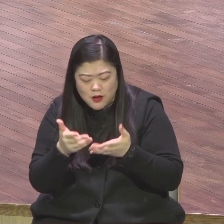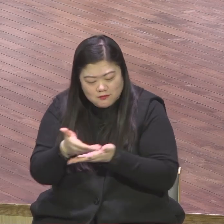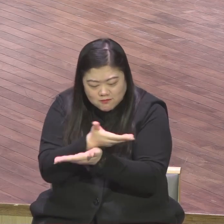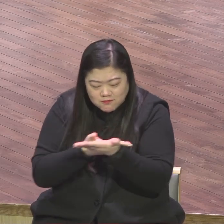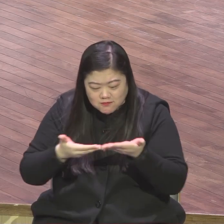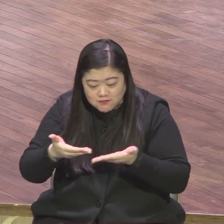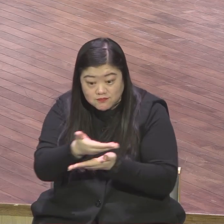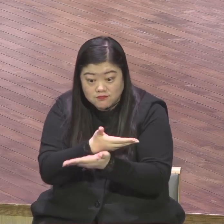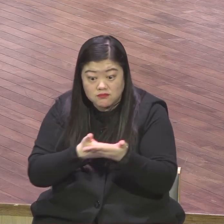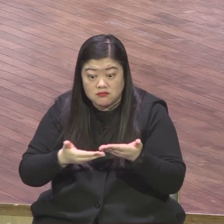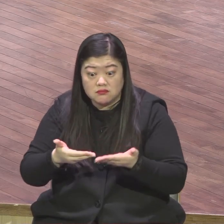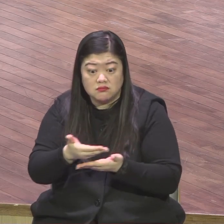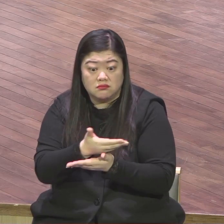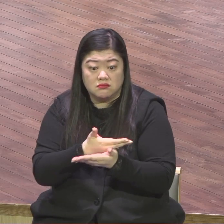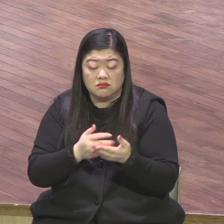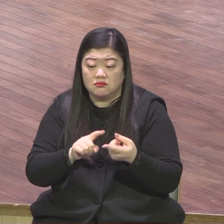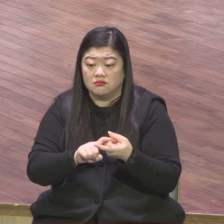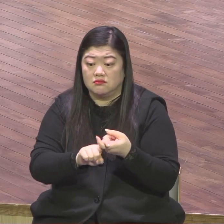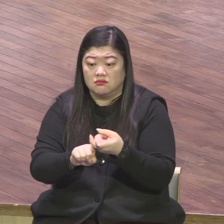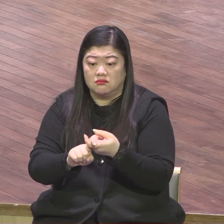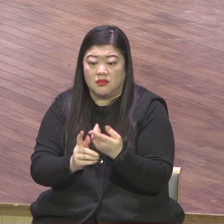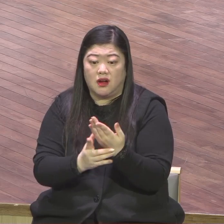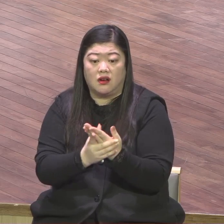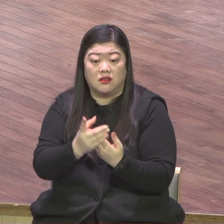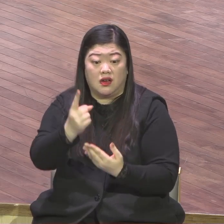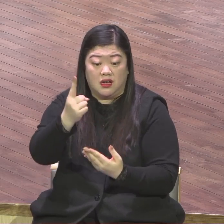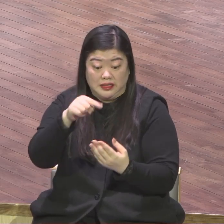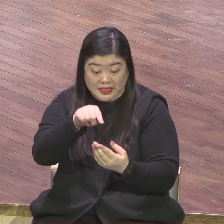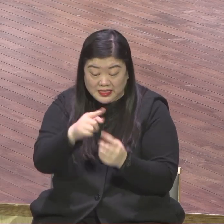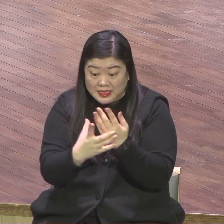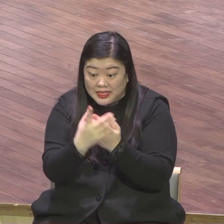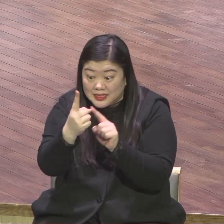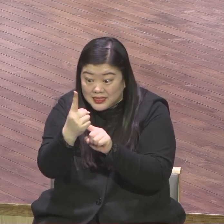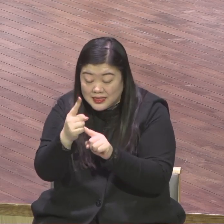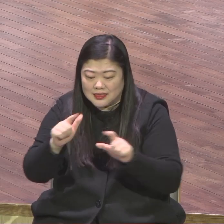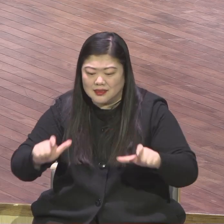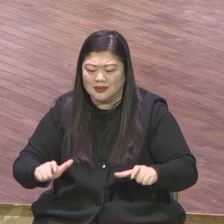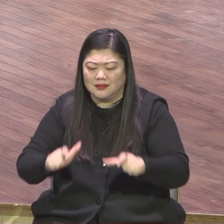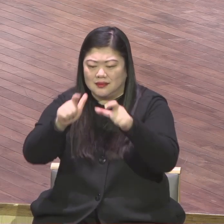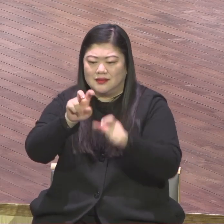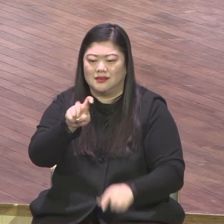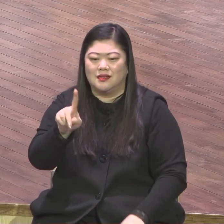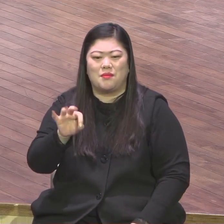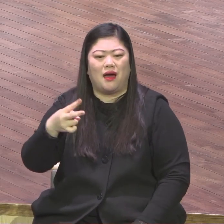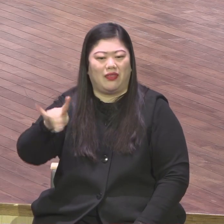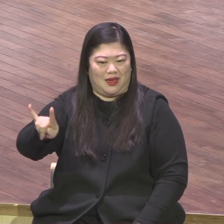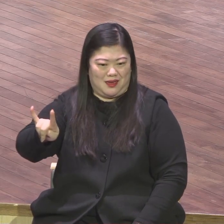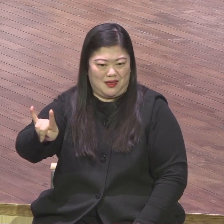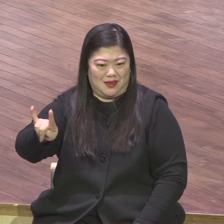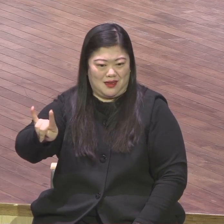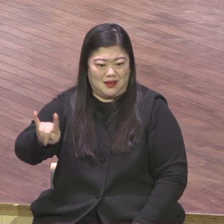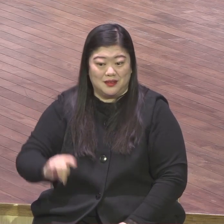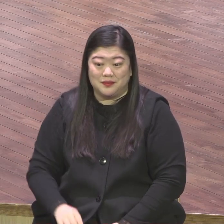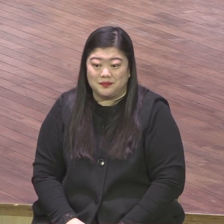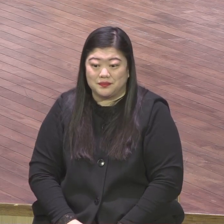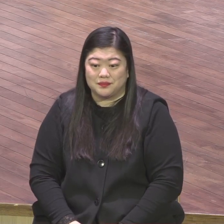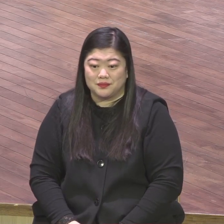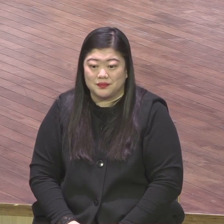서로 보름하는 것이 망대요 망대 같이 모여서 쉽게 설명하면 이 망대는 고정식